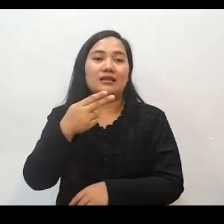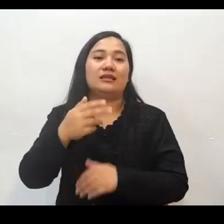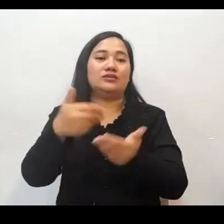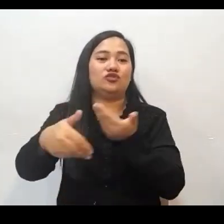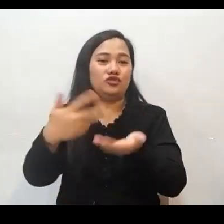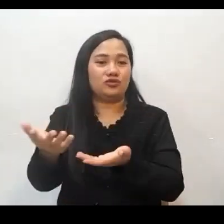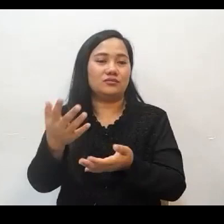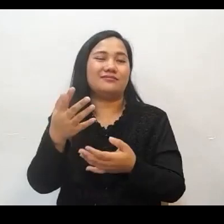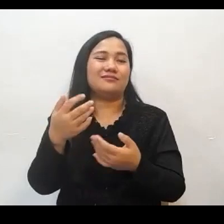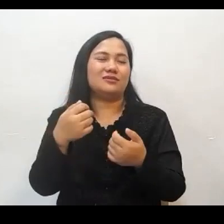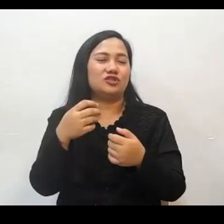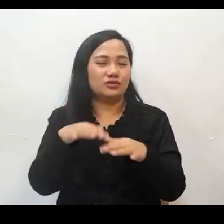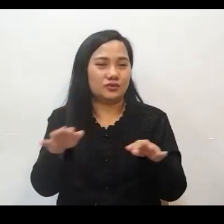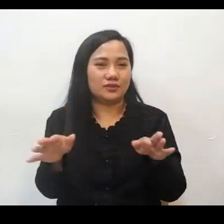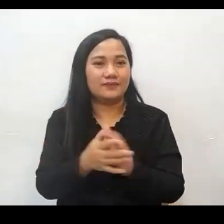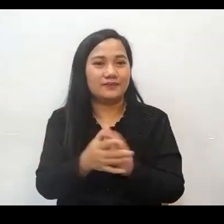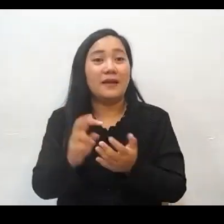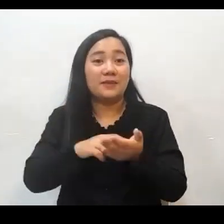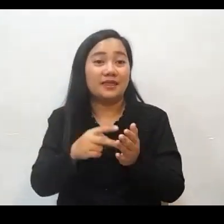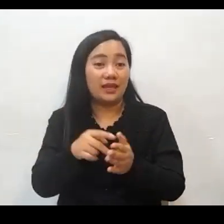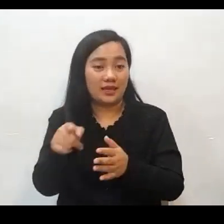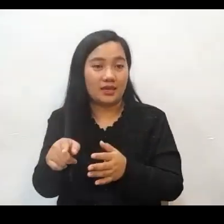Sila po yung mga kumakatawan sa mga taong ligtas.